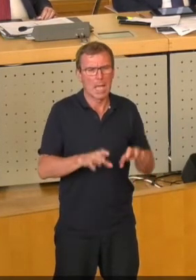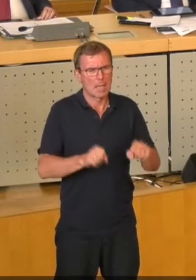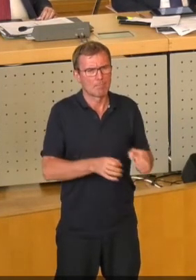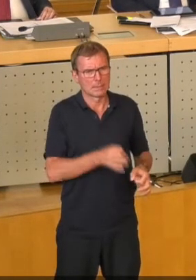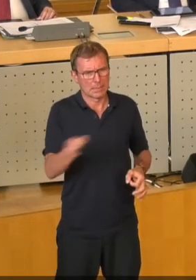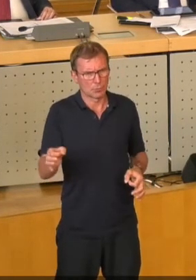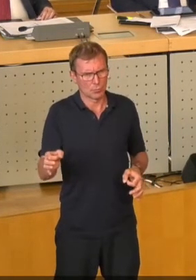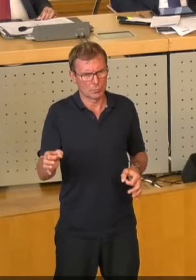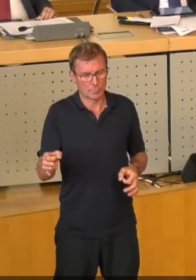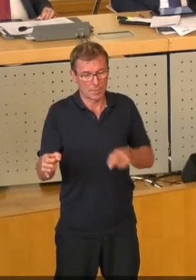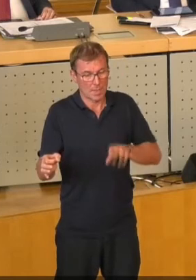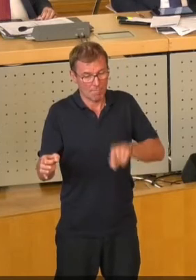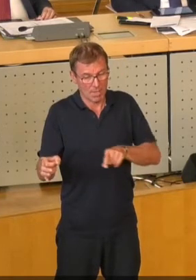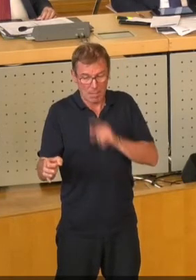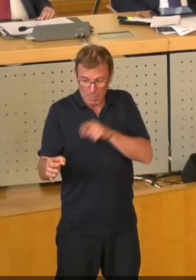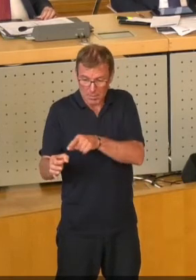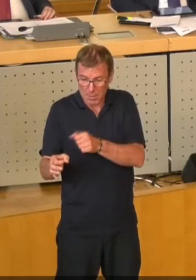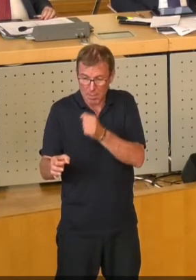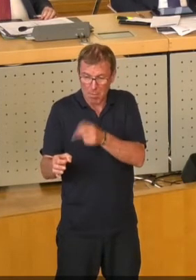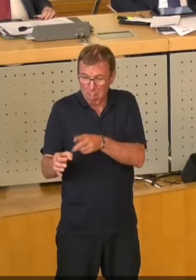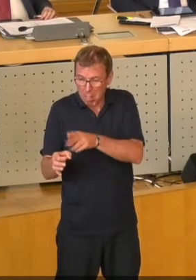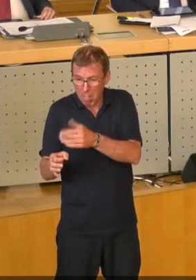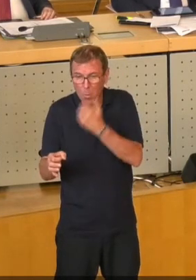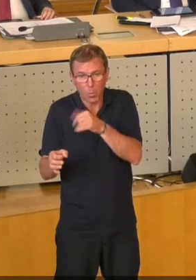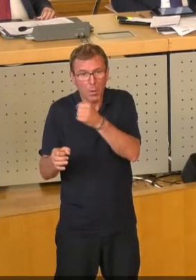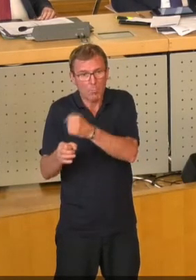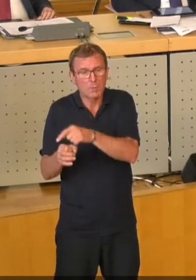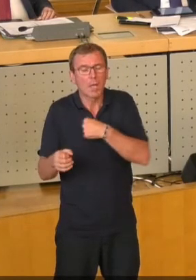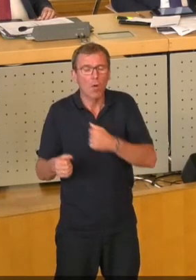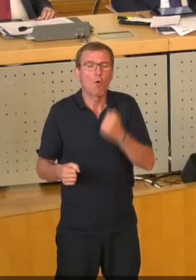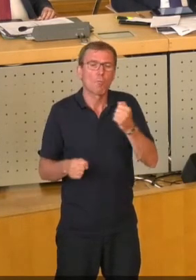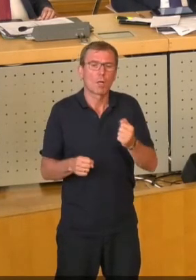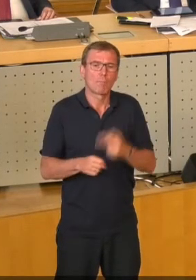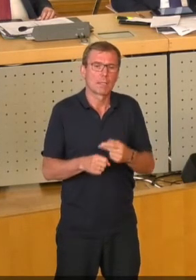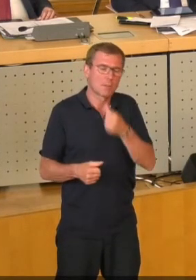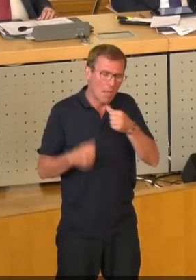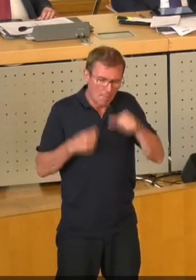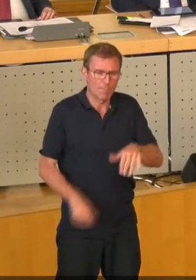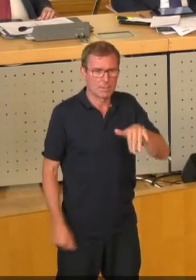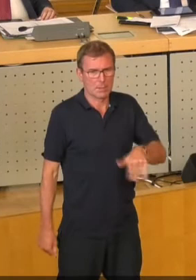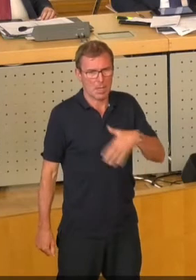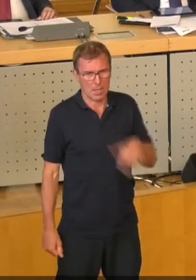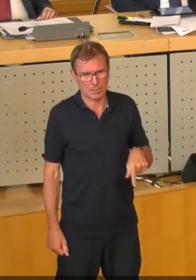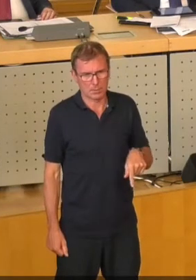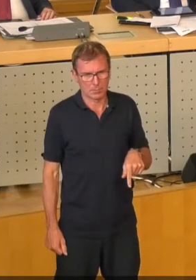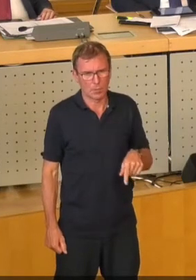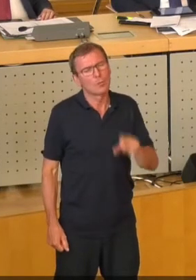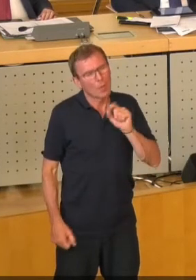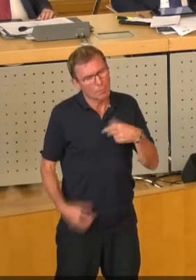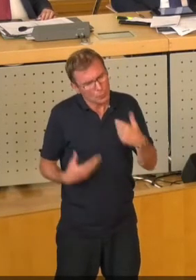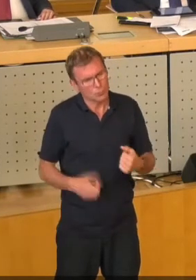in dem Fall einer Vakanz der Oberbürgermeister in der Pflicht sein kann und häufig auch sein wird,